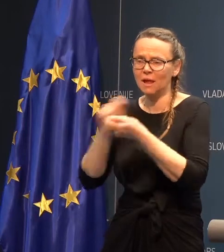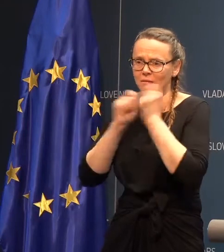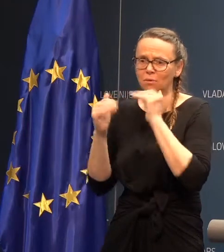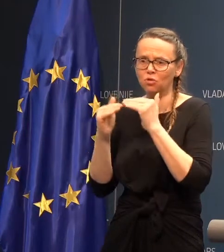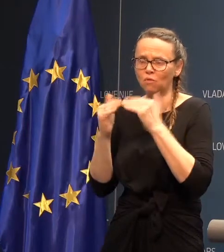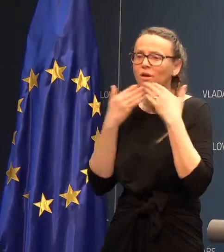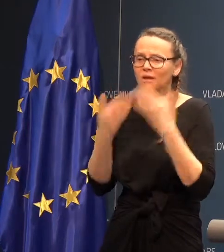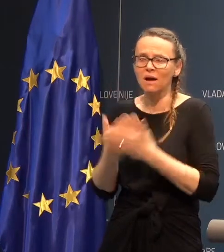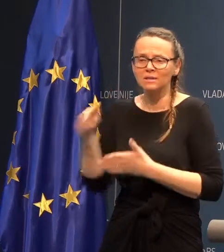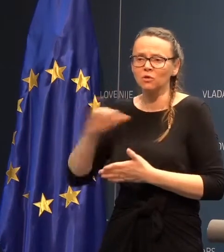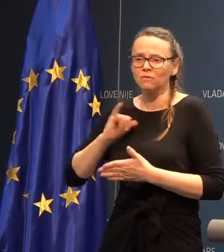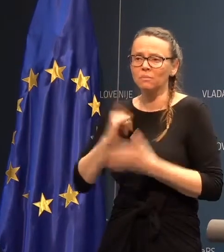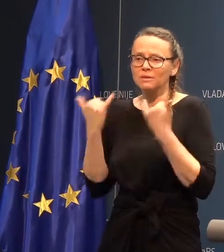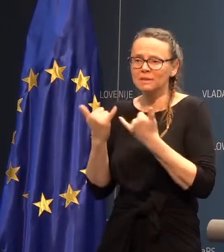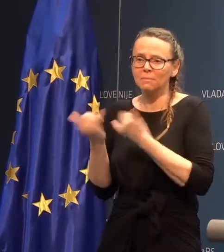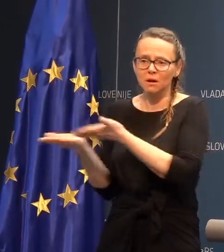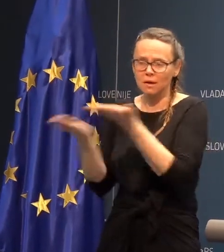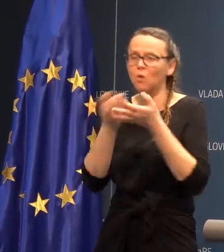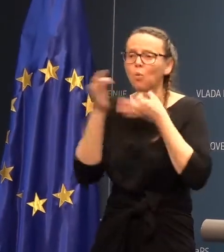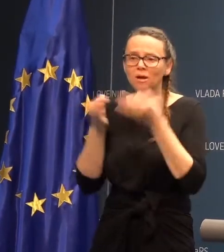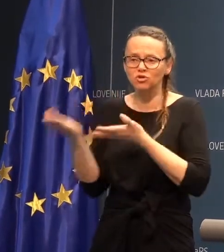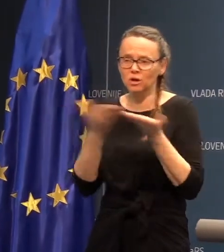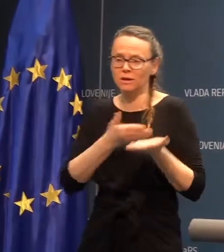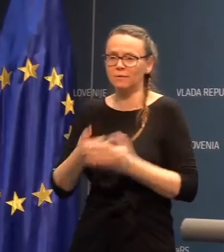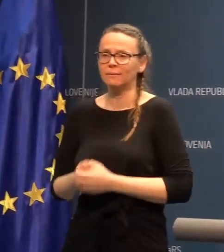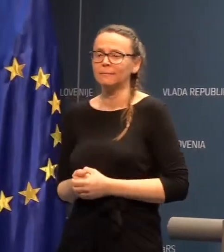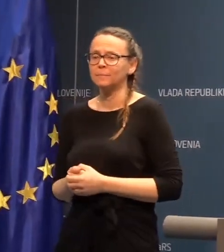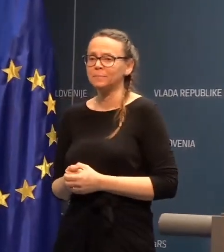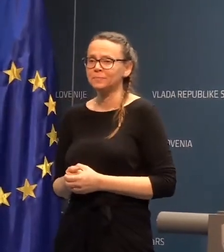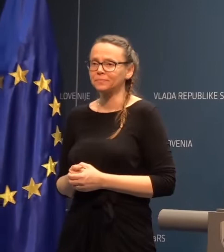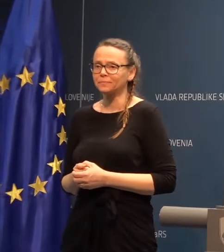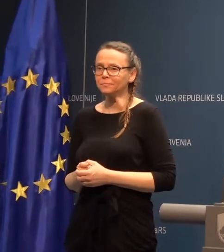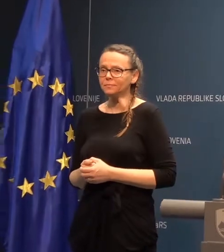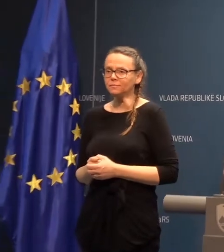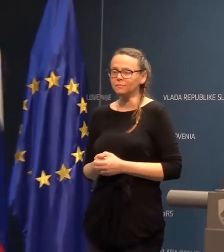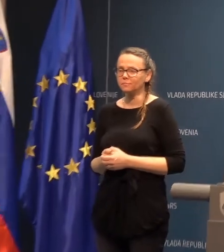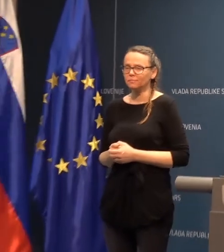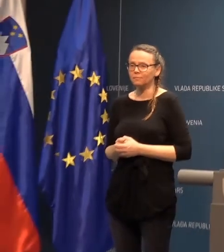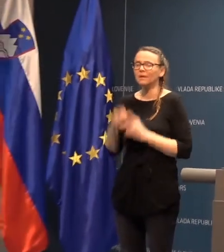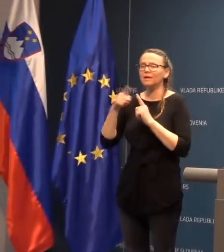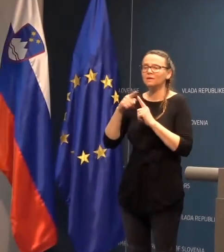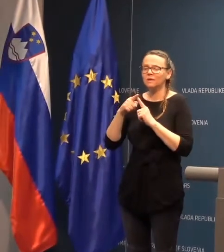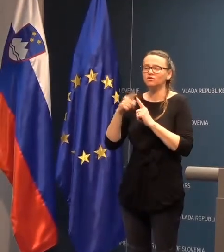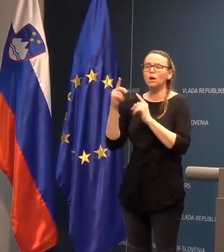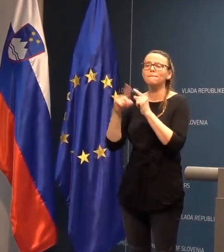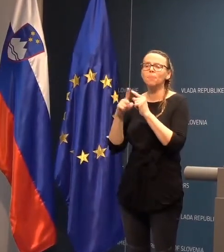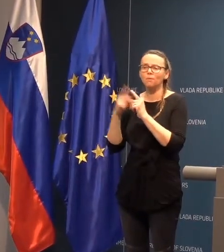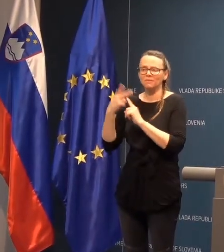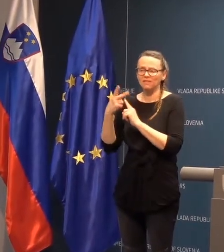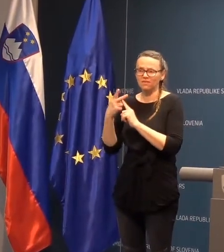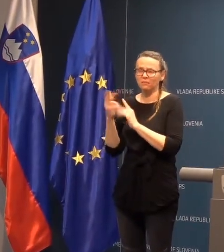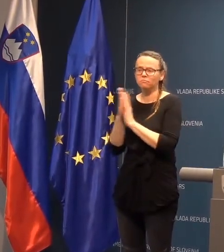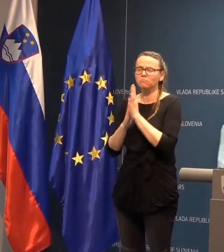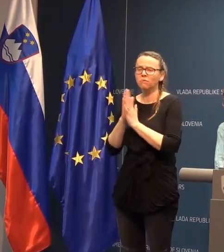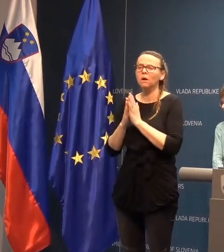Hvala za tu informacijo. Zdaj pa vaše vprašanje. Izvoljte. Jaša, dobro, in potrej. Jaz bi